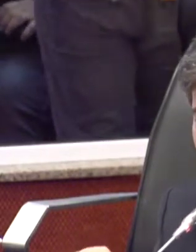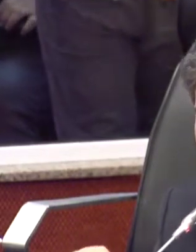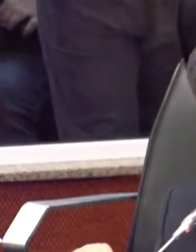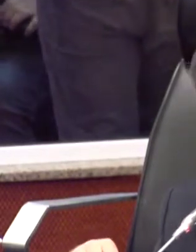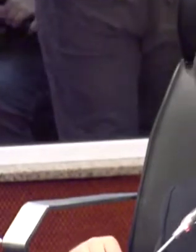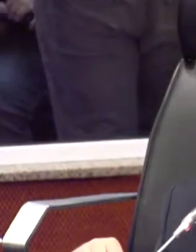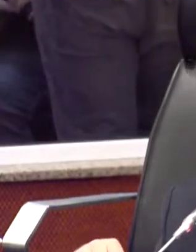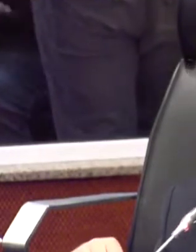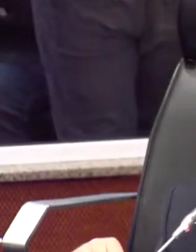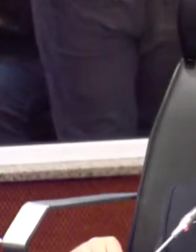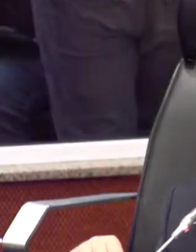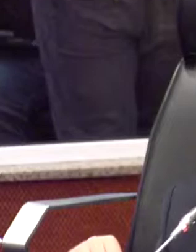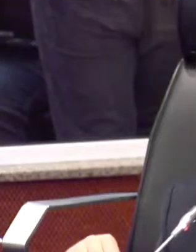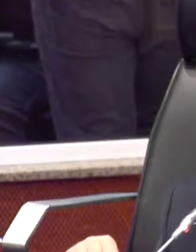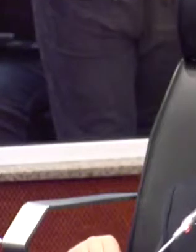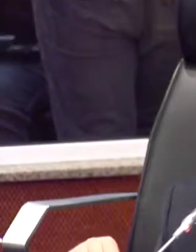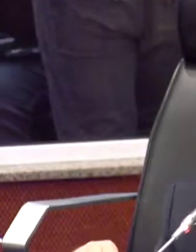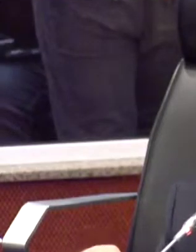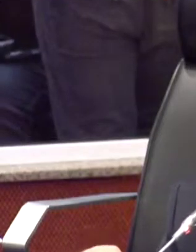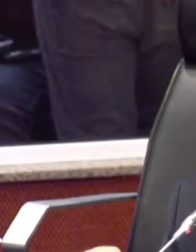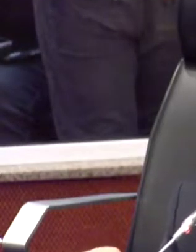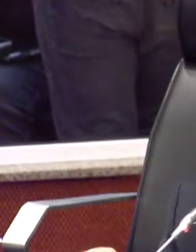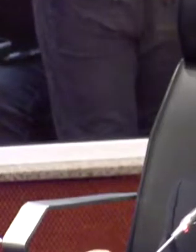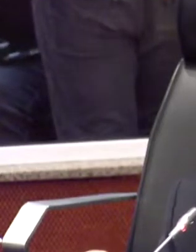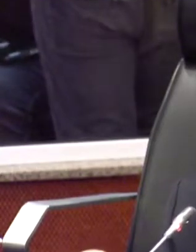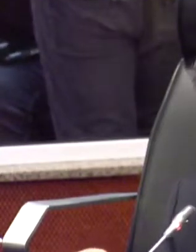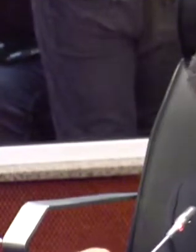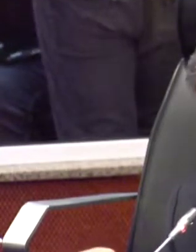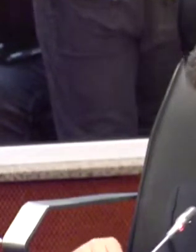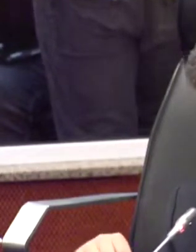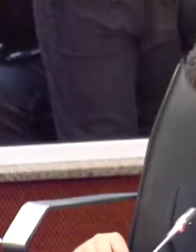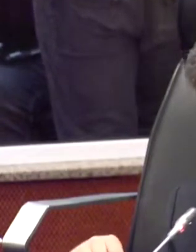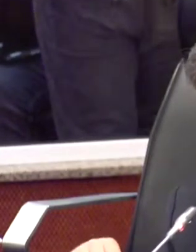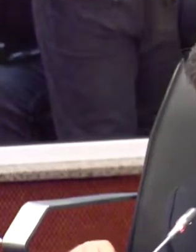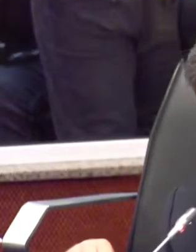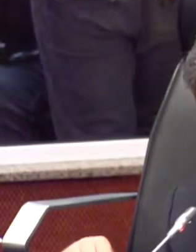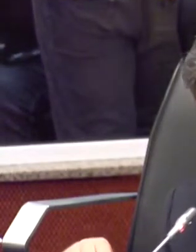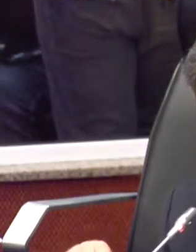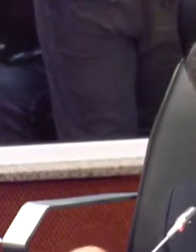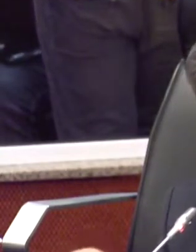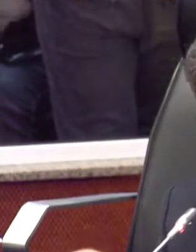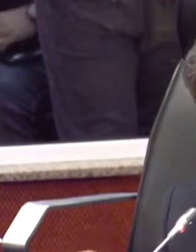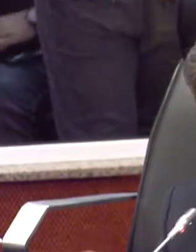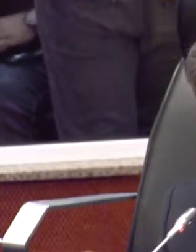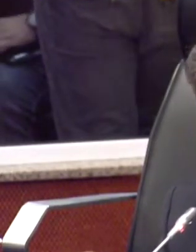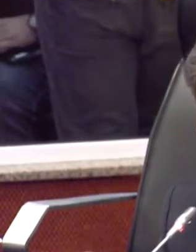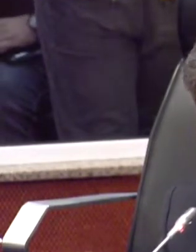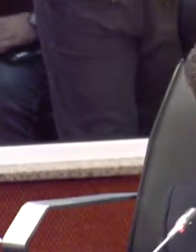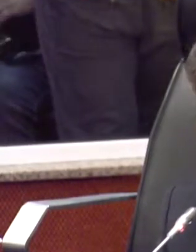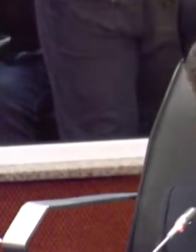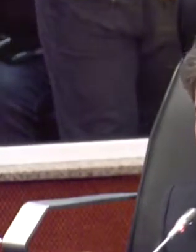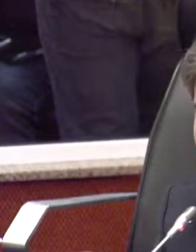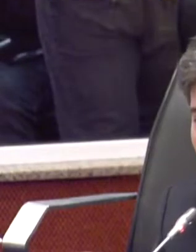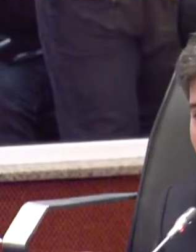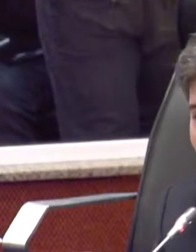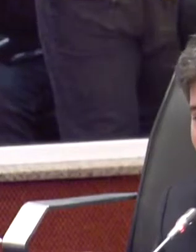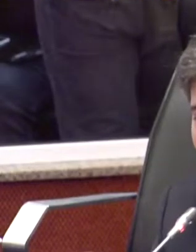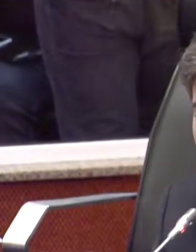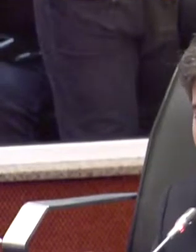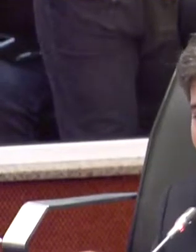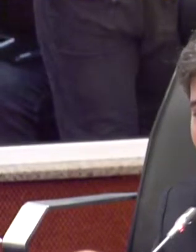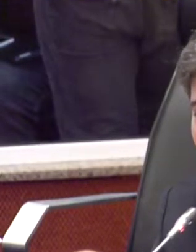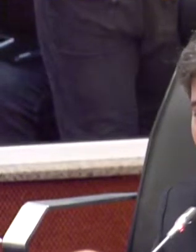certeza que, no meio de 513 deputados federais do país inteiro, V. Exª tem capacidade e competência para se